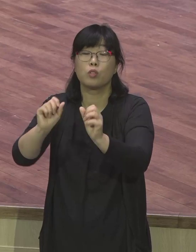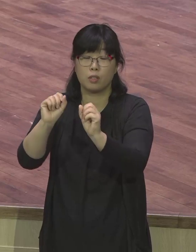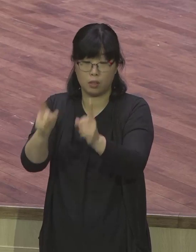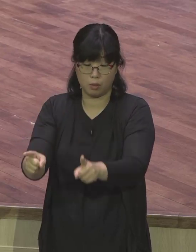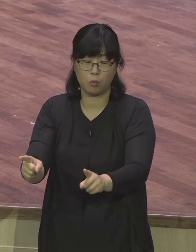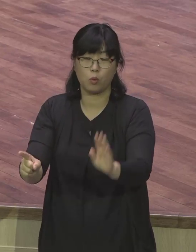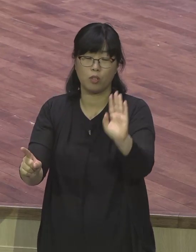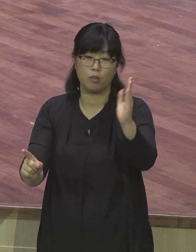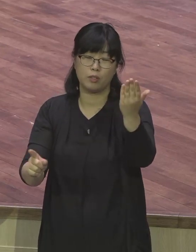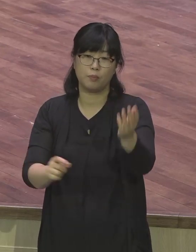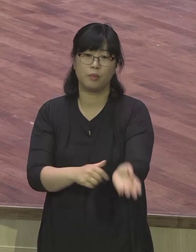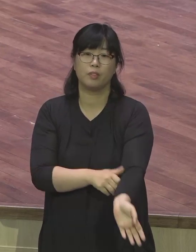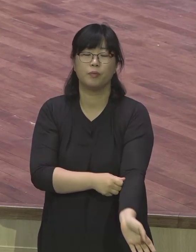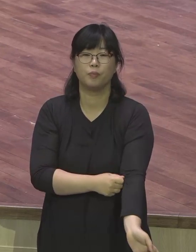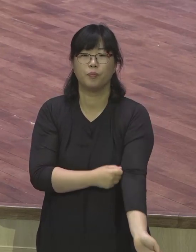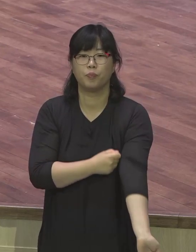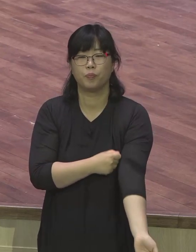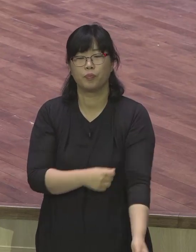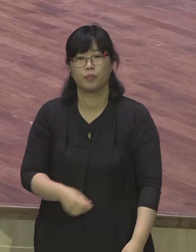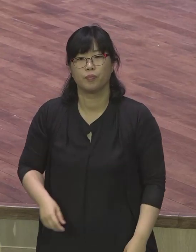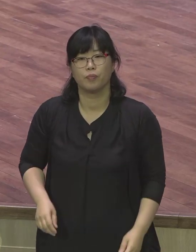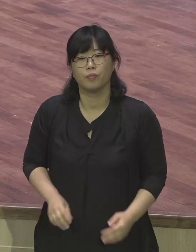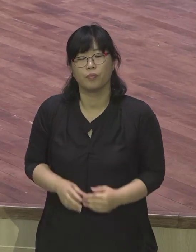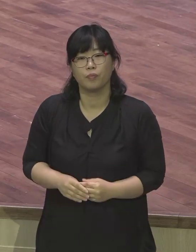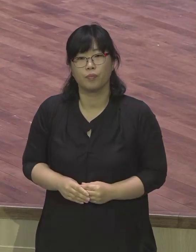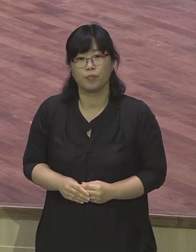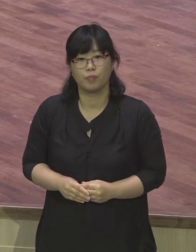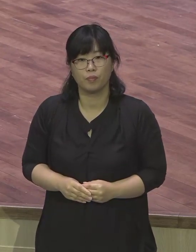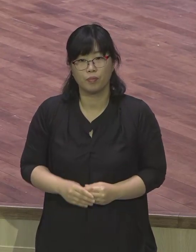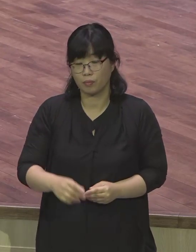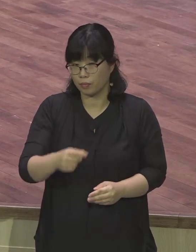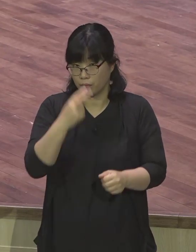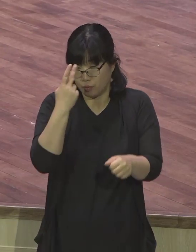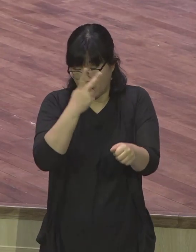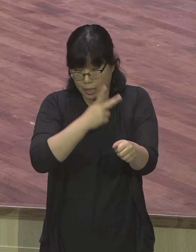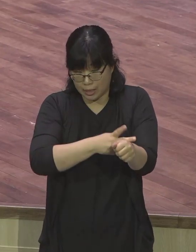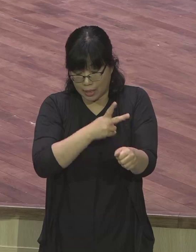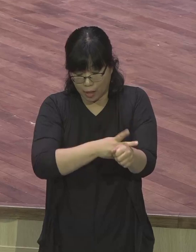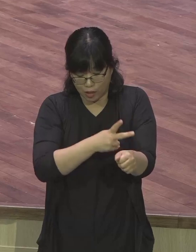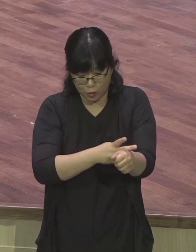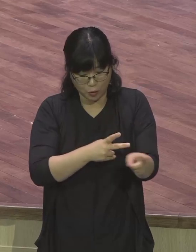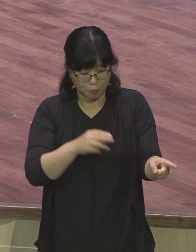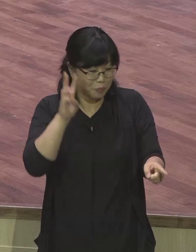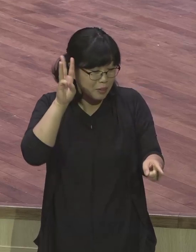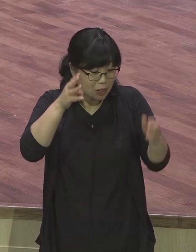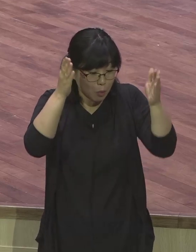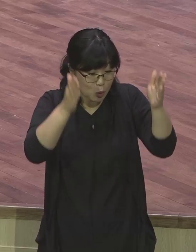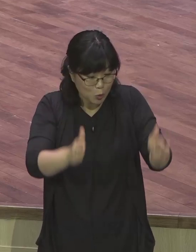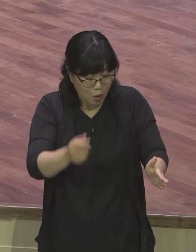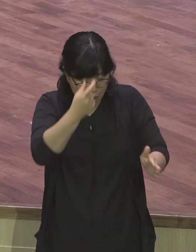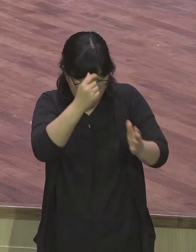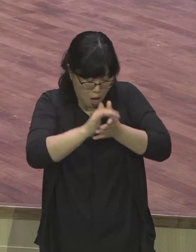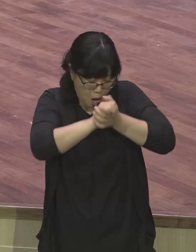왜 이런 집중의 시간표를 주셨냐면 바로 아나니아에게 말해가지고 바울을 찾아가라고 할 수 있는데